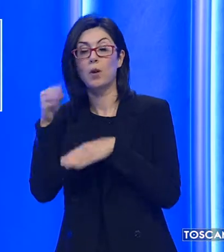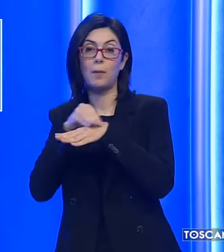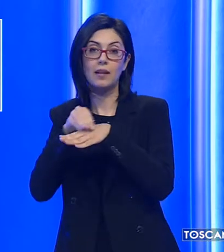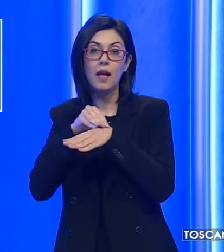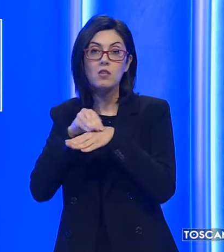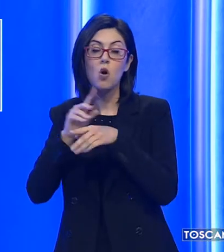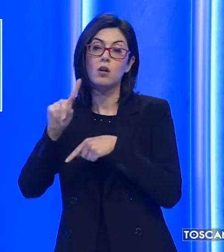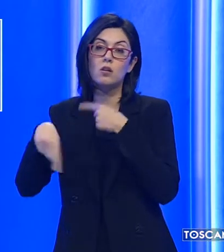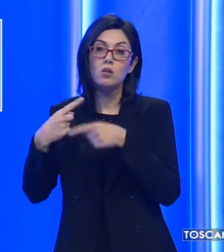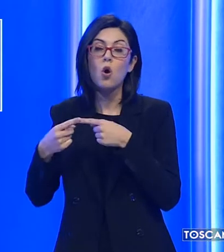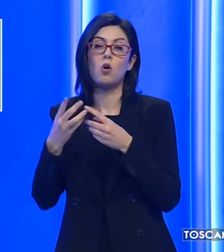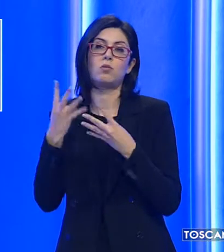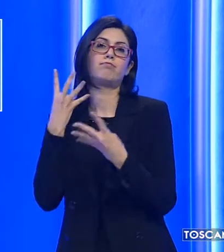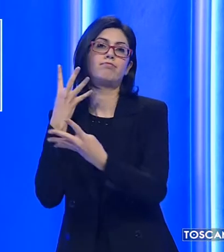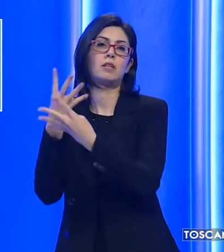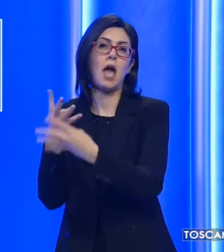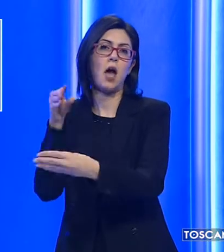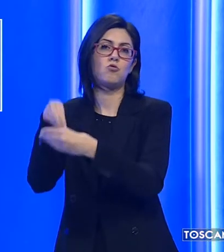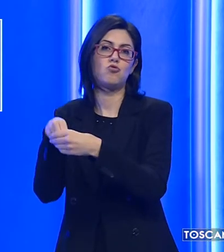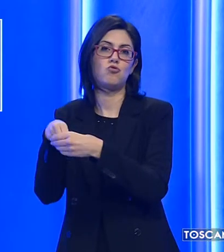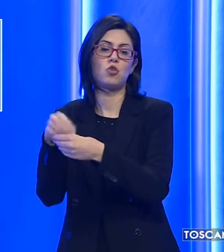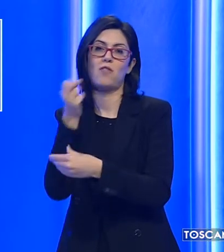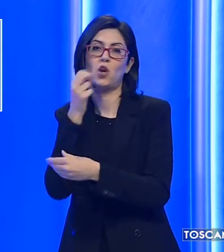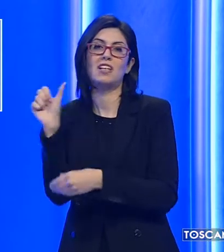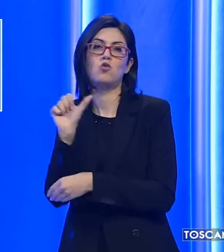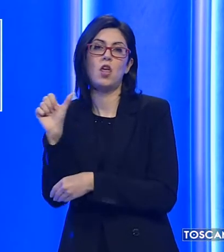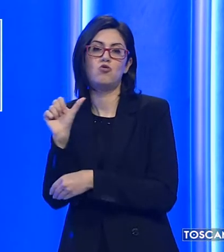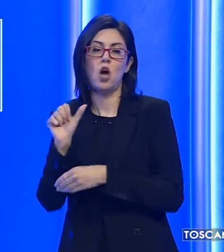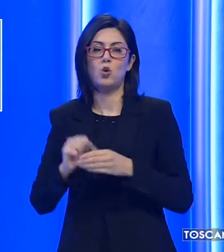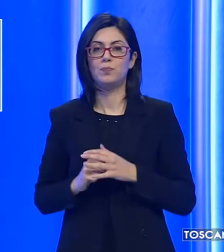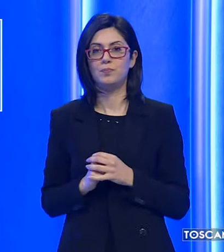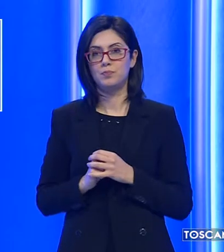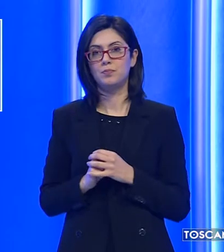medicazioni e poi nel carcere fiorentino di Sollicciano.